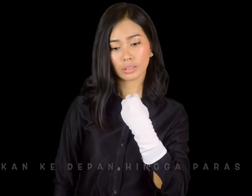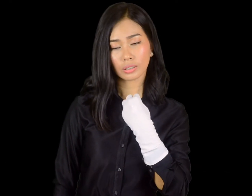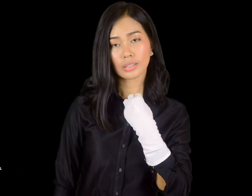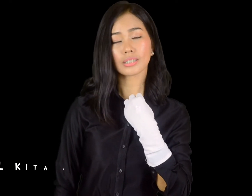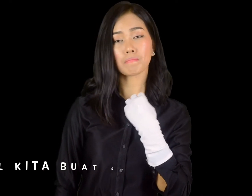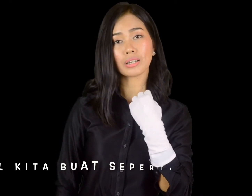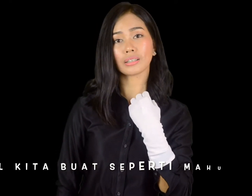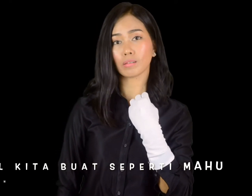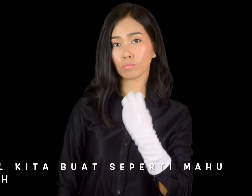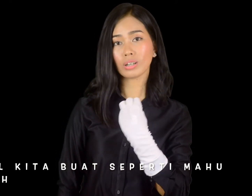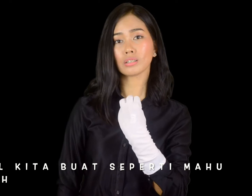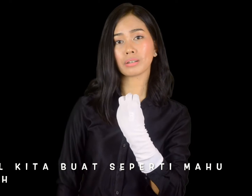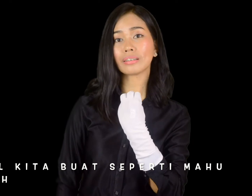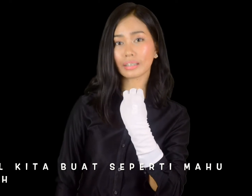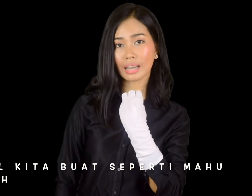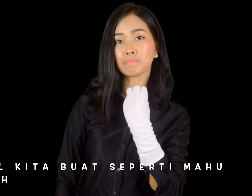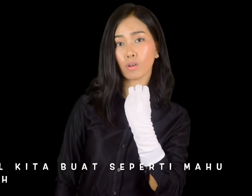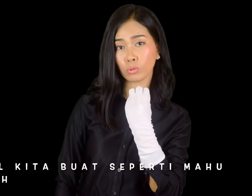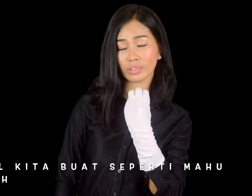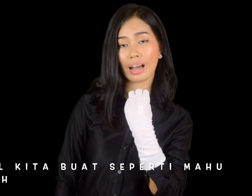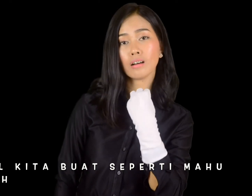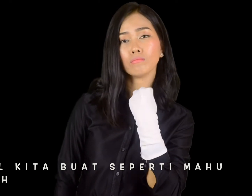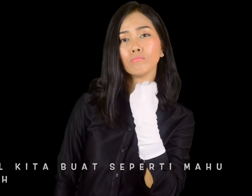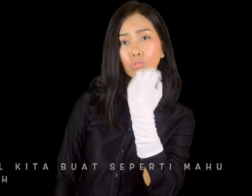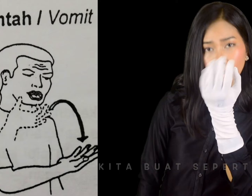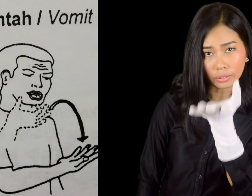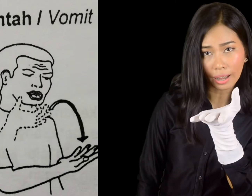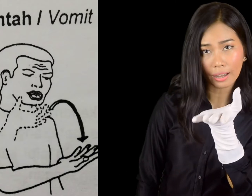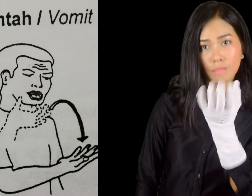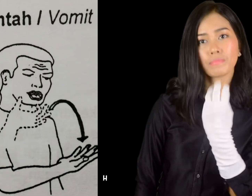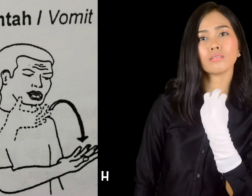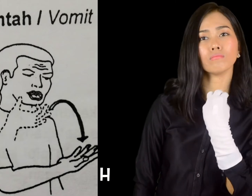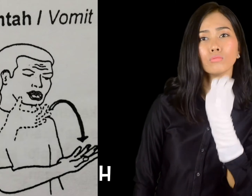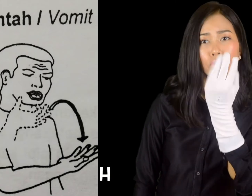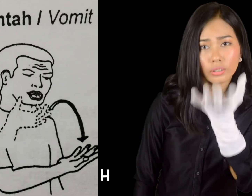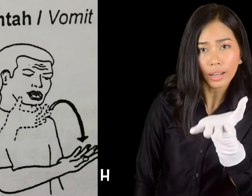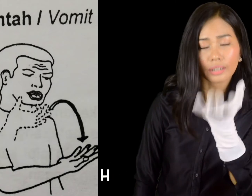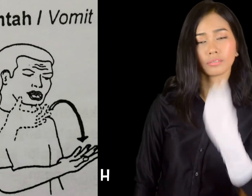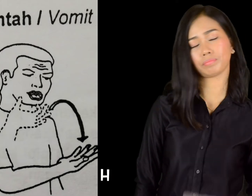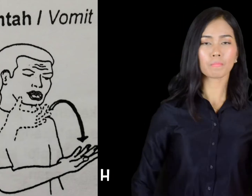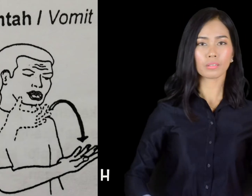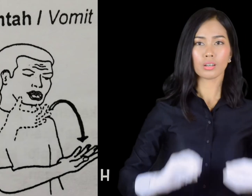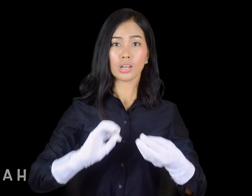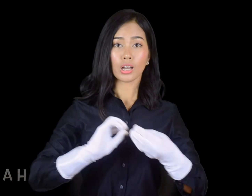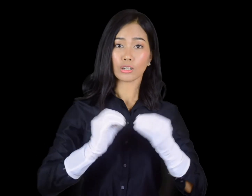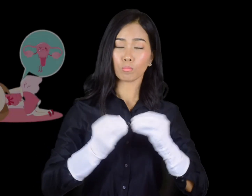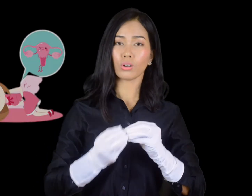sambil kita membuat seperti kita memuntah. Muntah. Muntah. Nomor